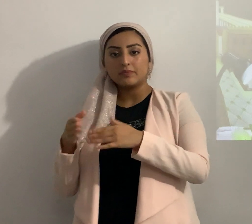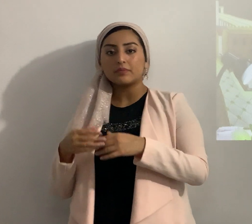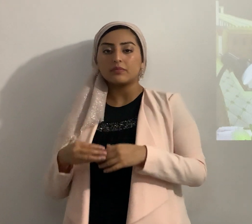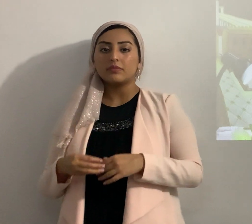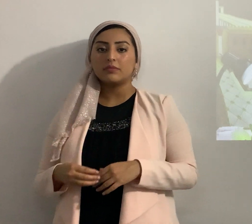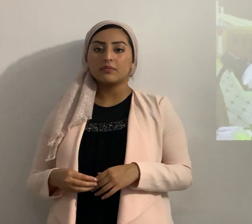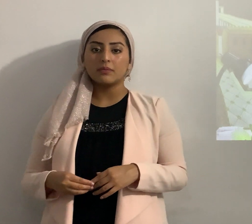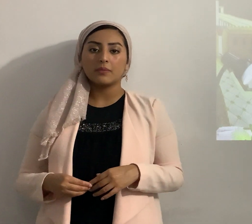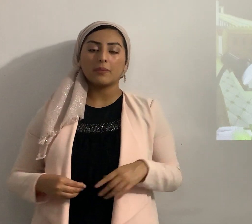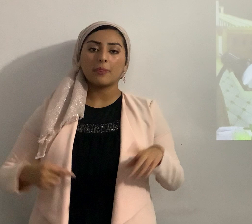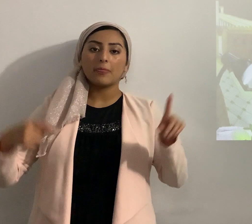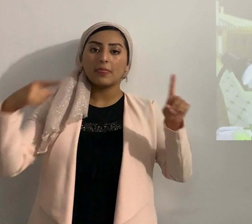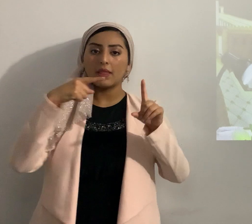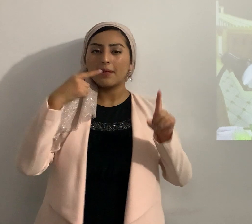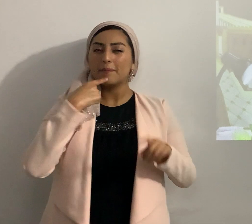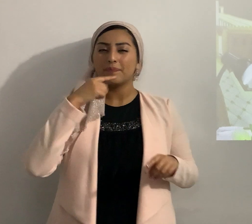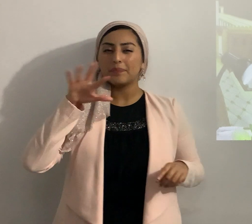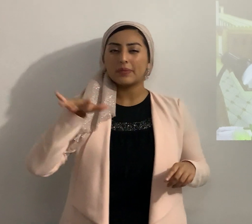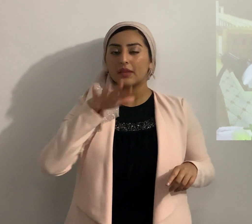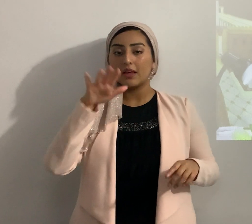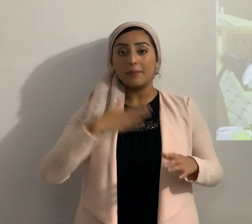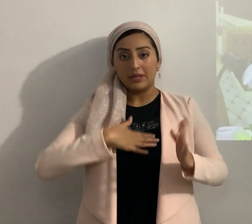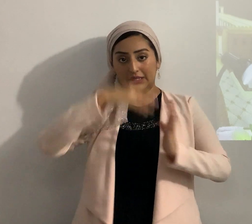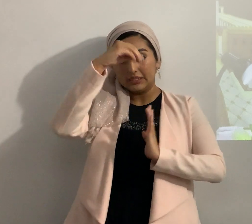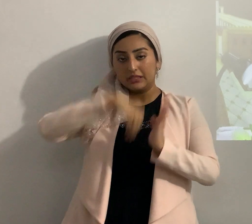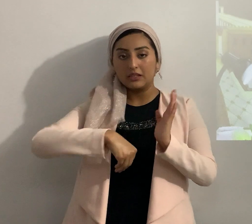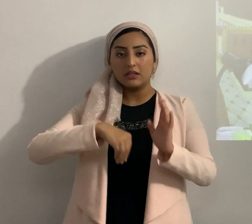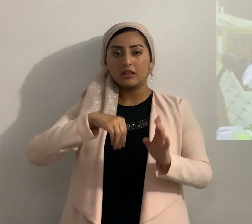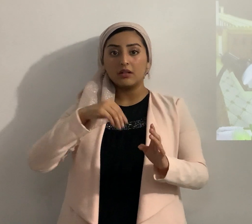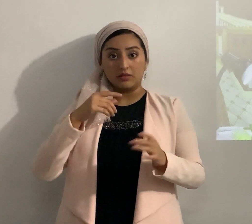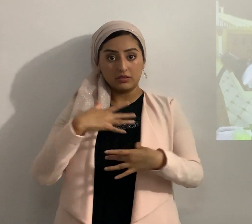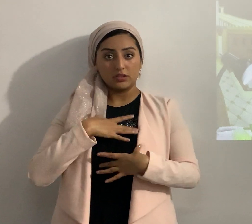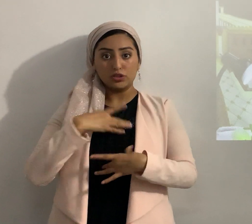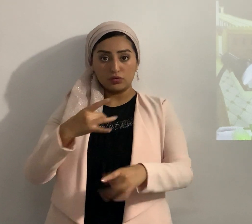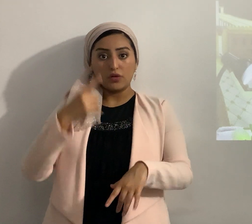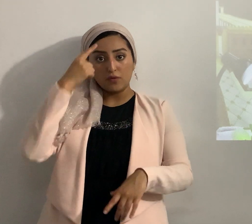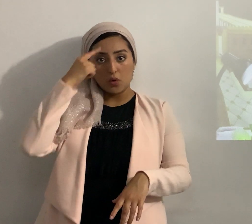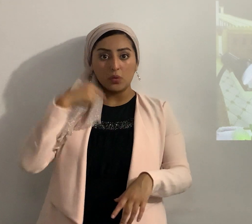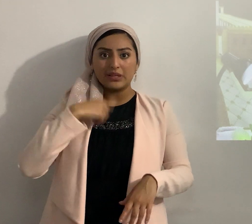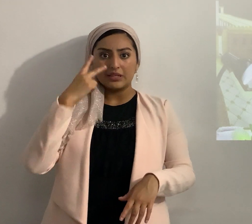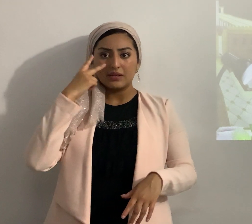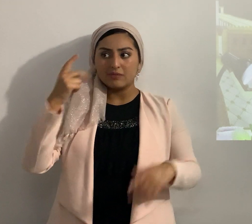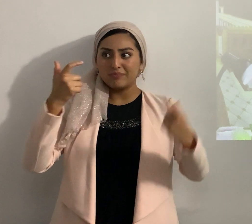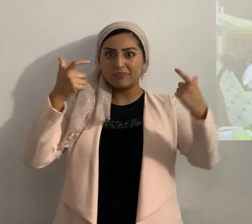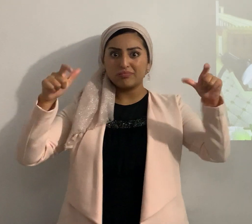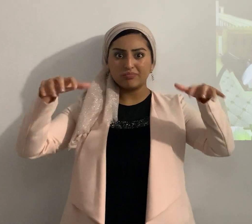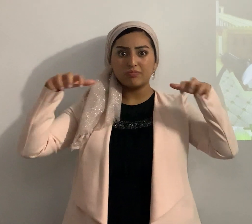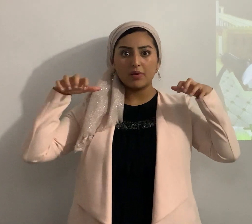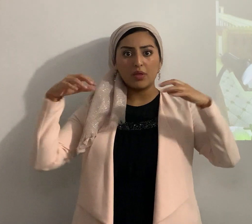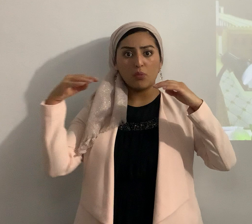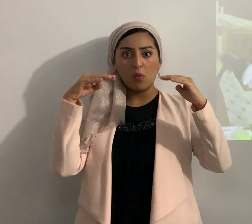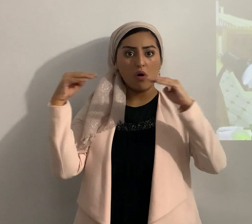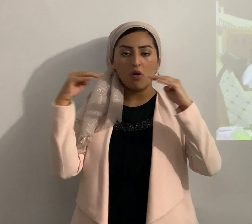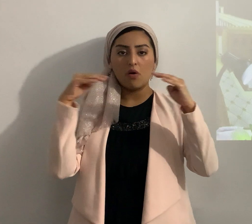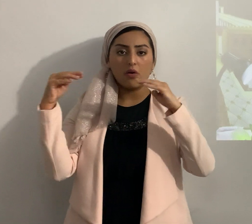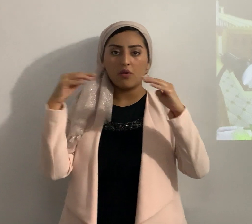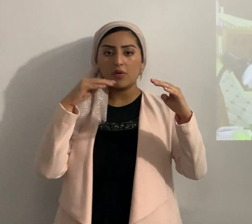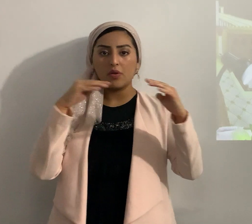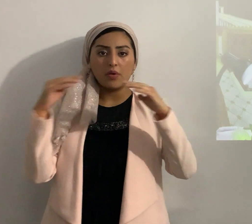estima por favor anoten estos datos son interesantes para que veamos la magnitud de la guerra de la guerra porque no